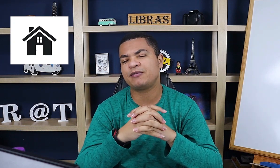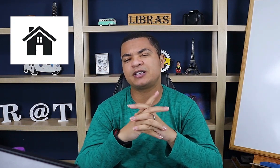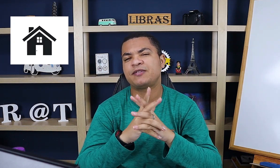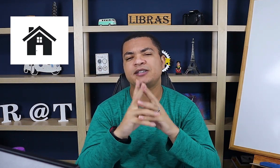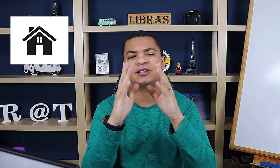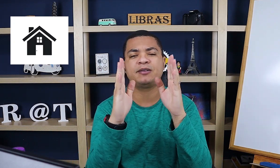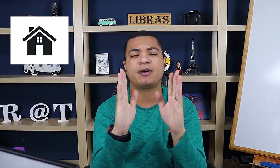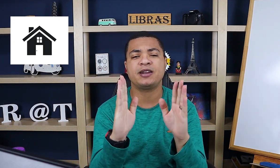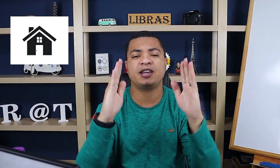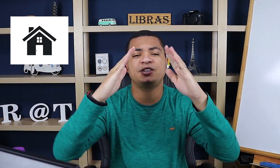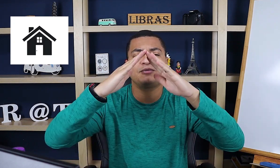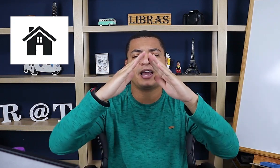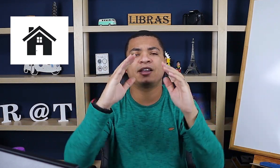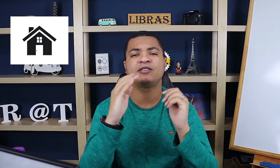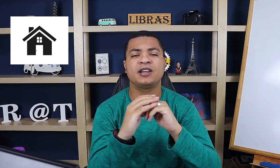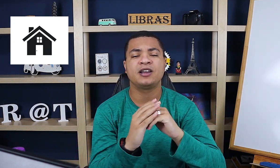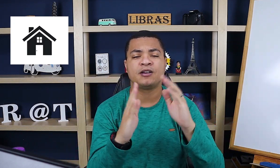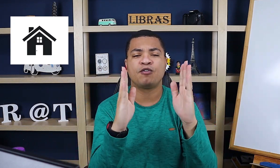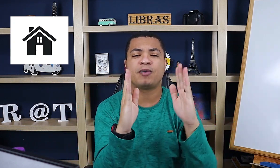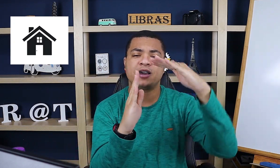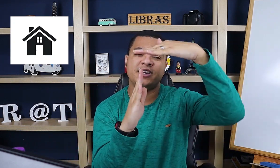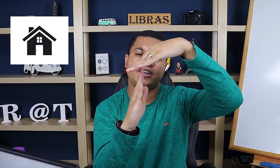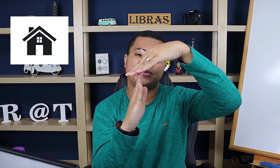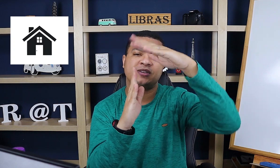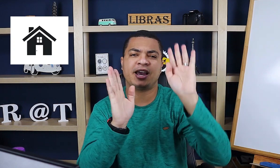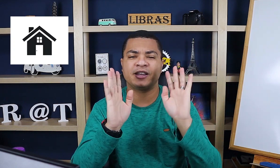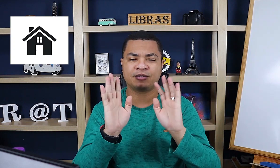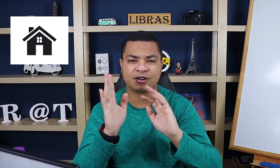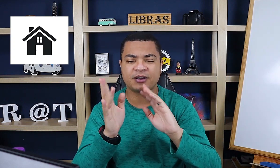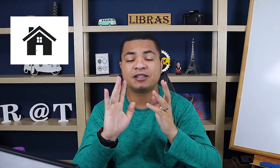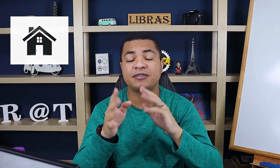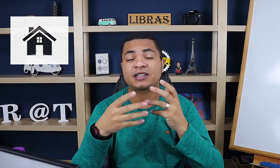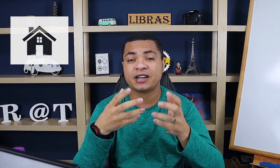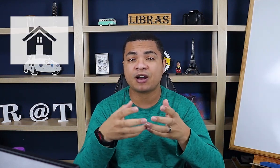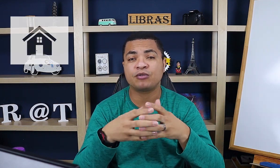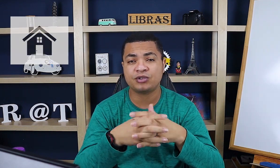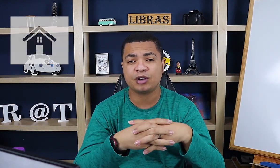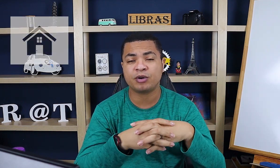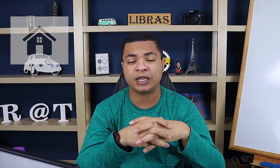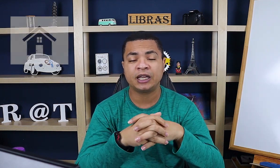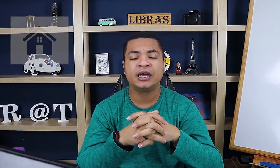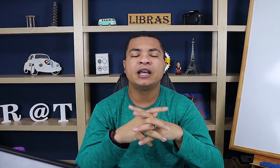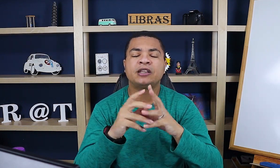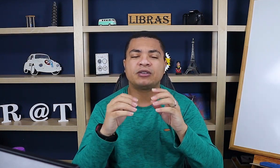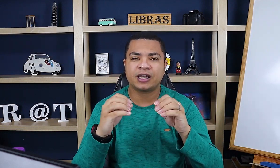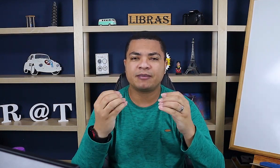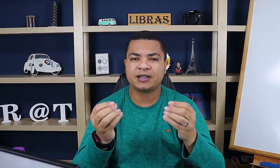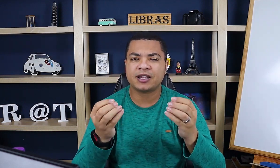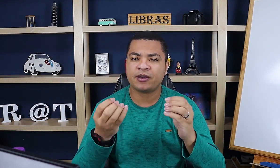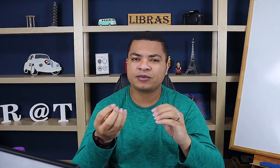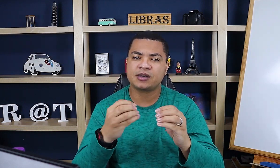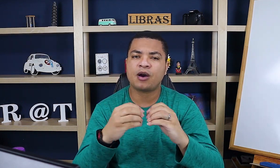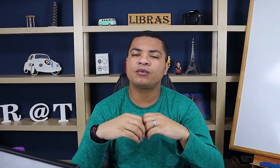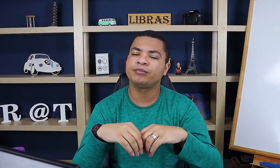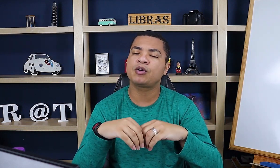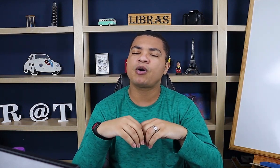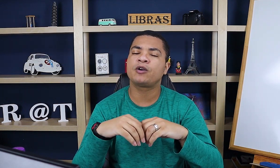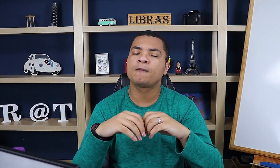talvez você fazia assim, parede, o teto, né? O parede, o teto, talvez inventaria algo do tipo, né? Então, nada mais é um sinal icônico.